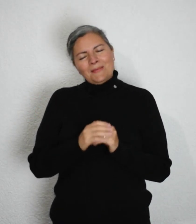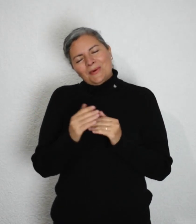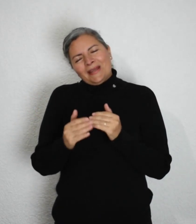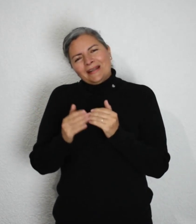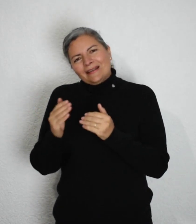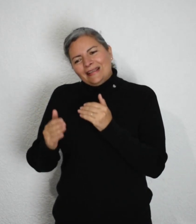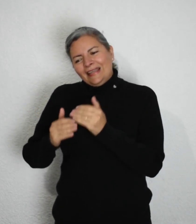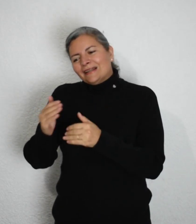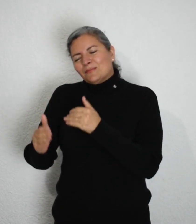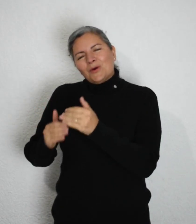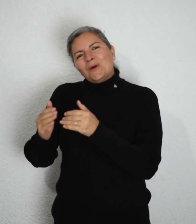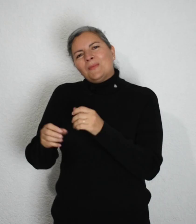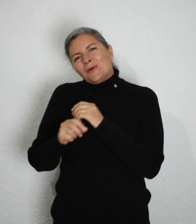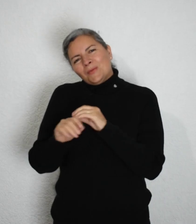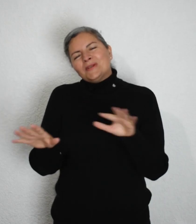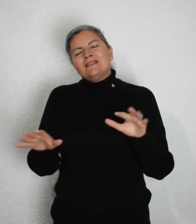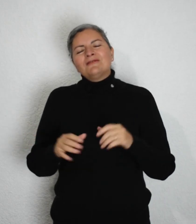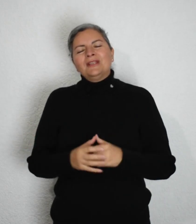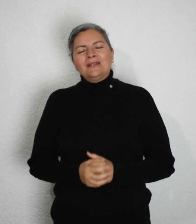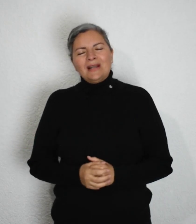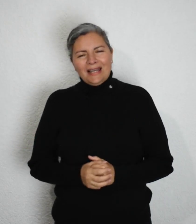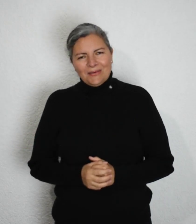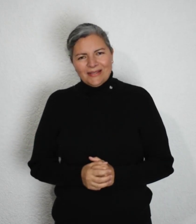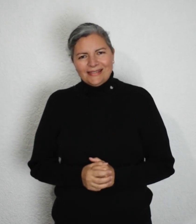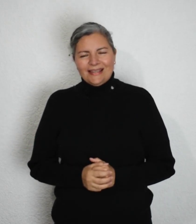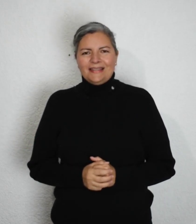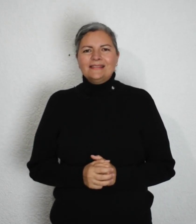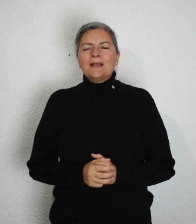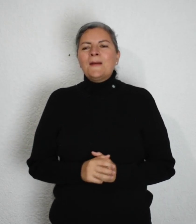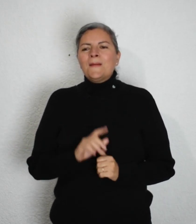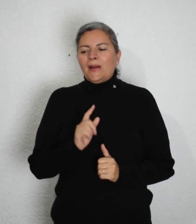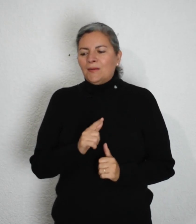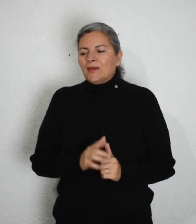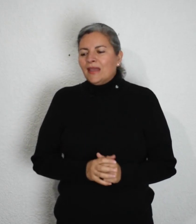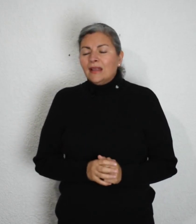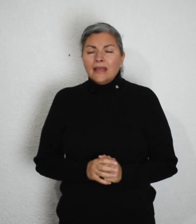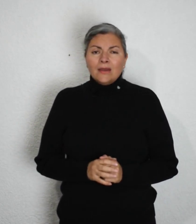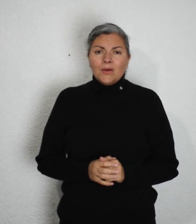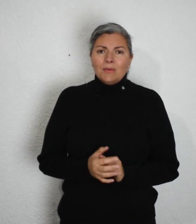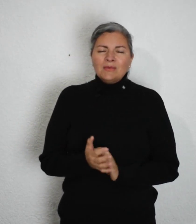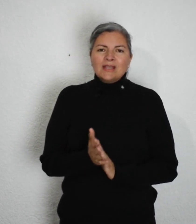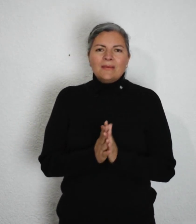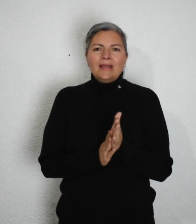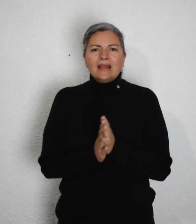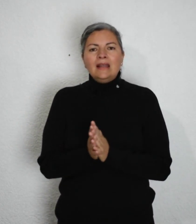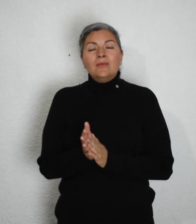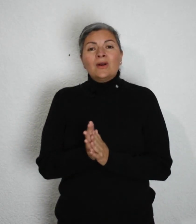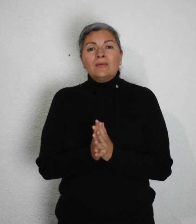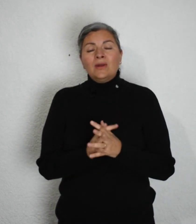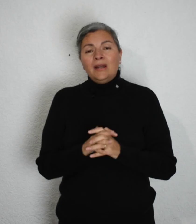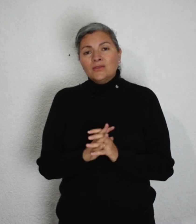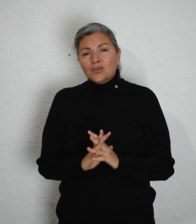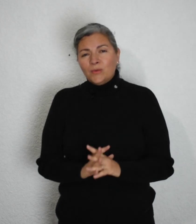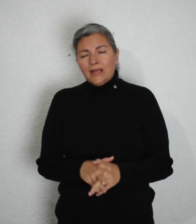poder ir poco a poco difundiendo la lengua de señas. Bueno, el día de hoy vamos a ver el vocabulario sobre